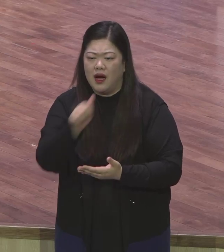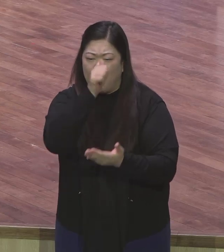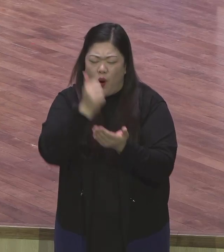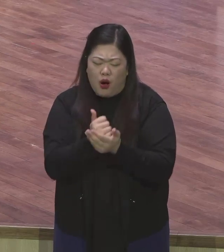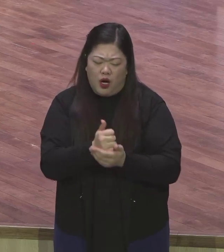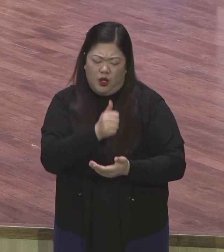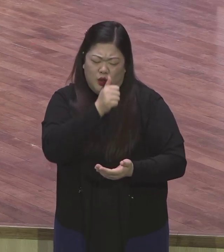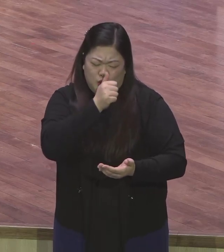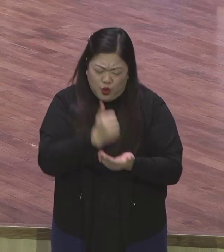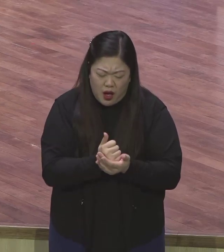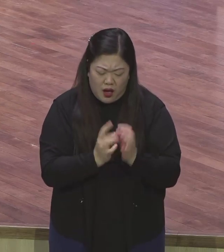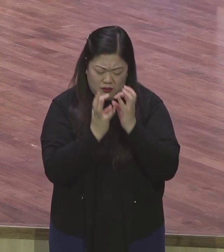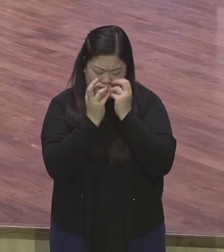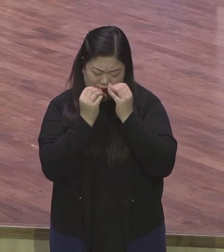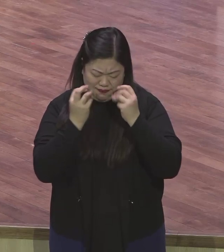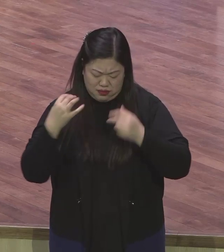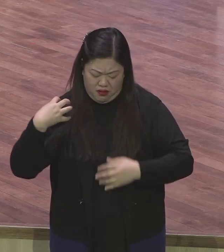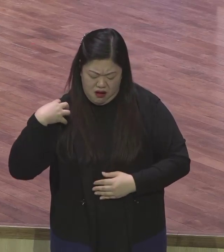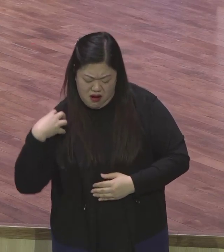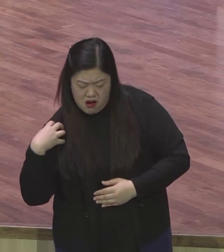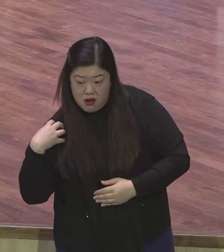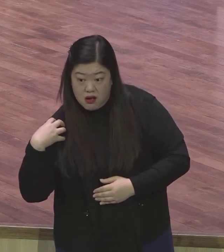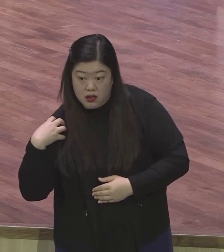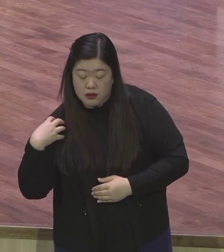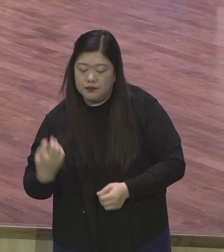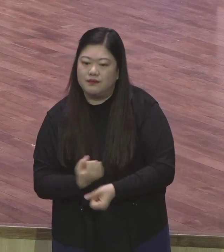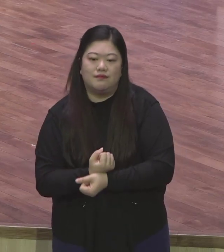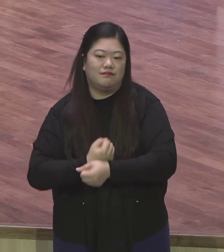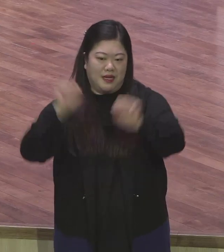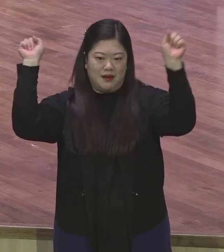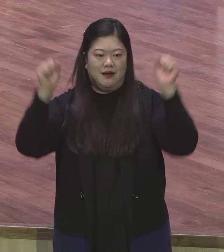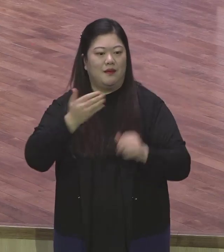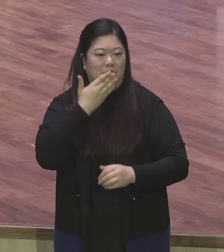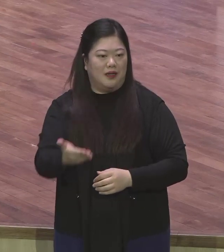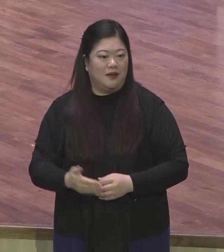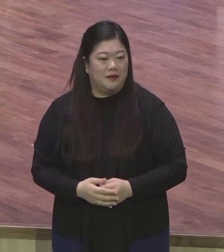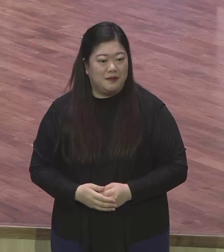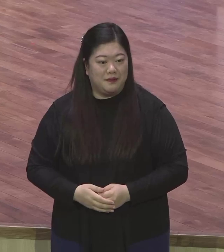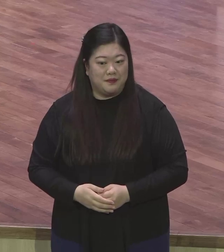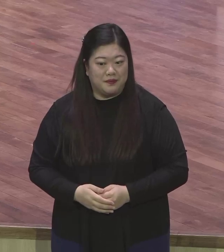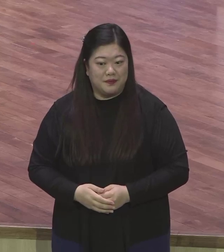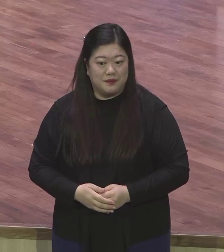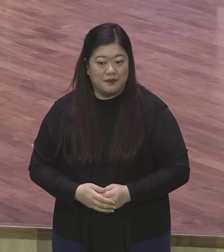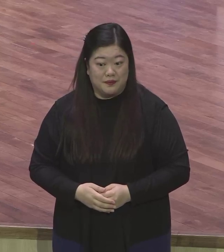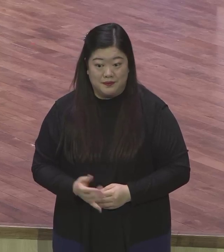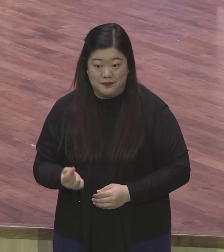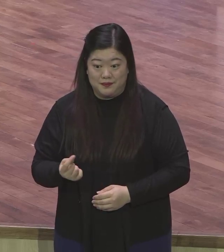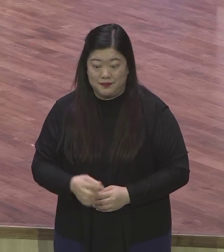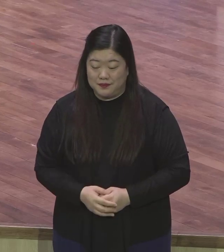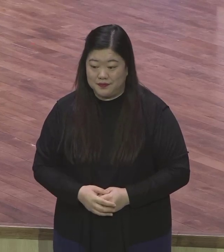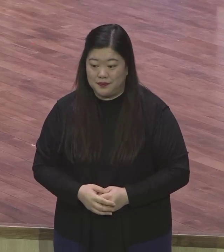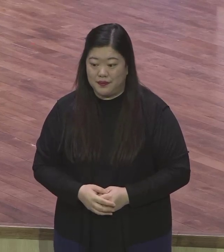해방 아멘 예수를 믿는 사람은 저주가 없어요.